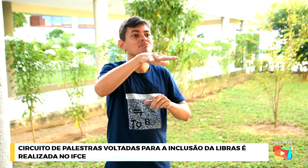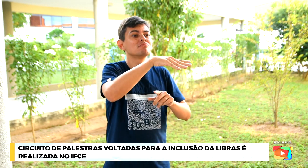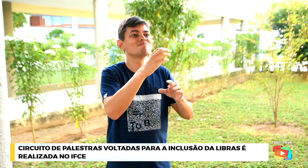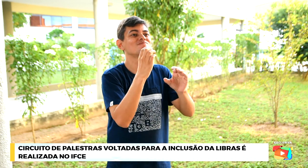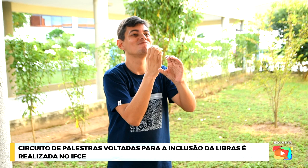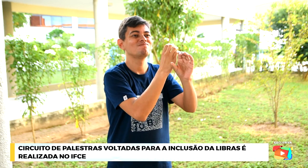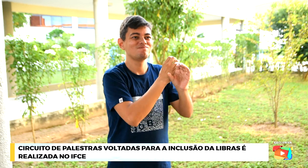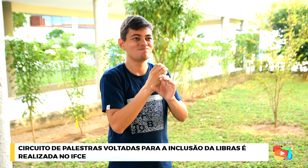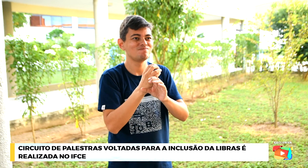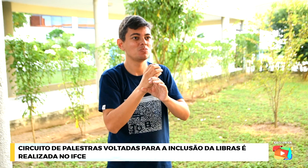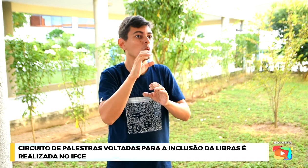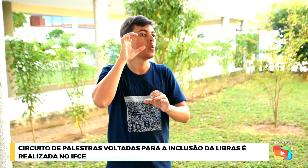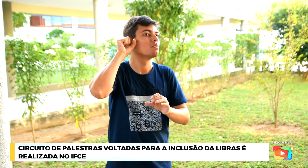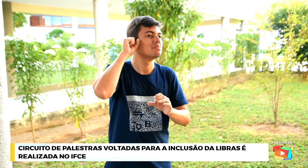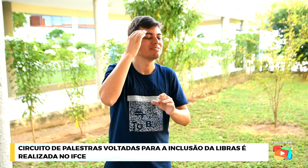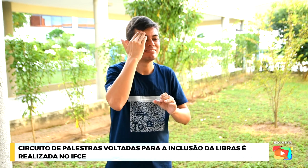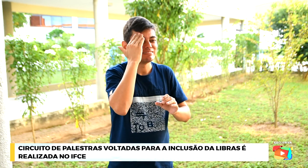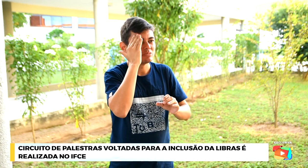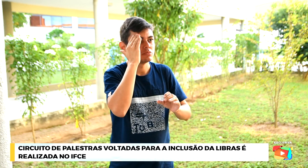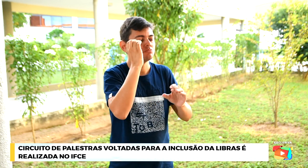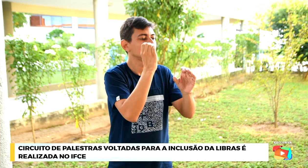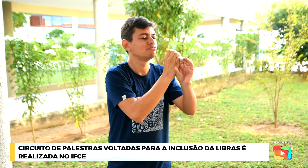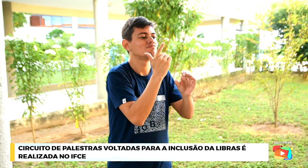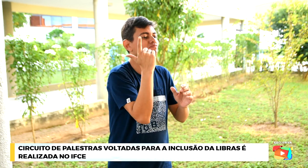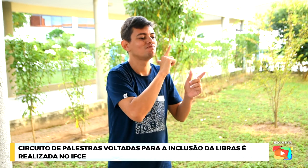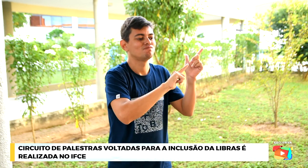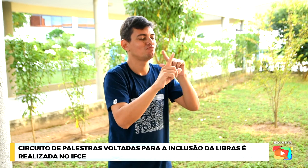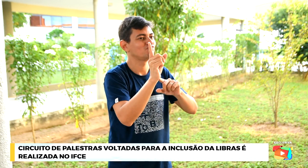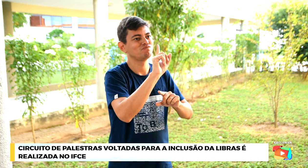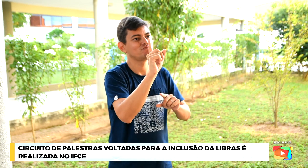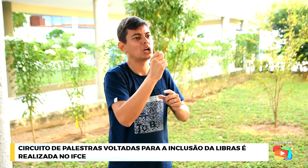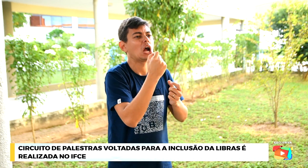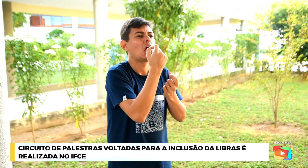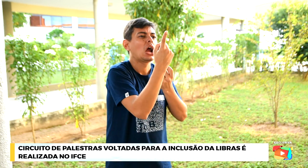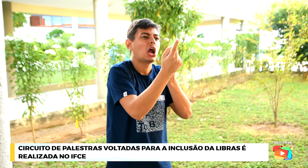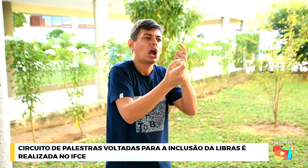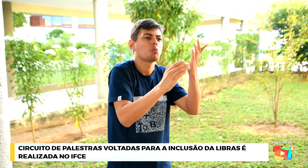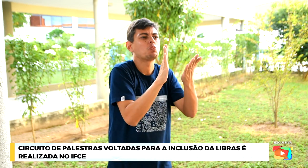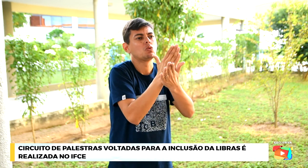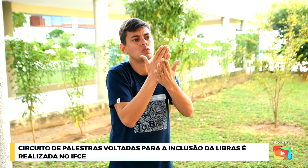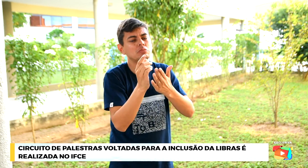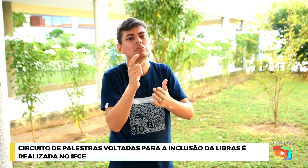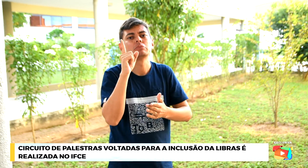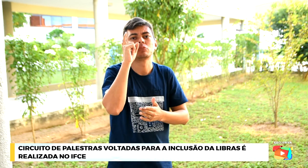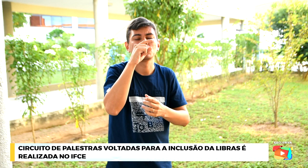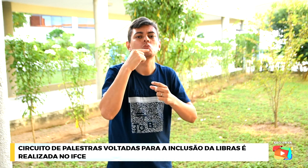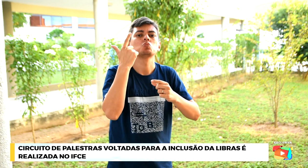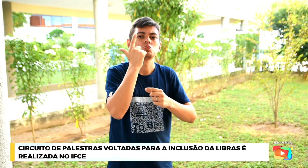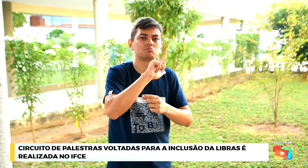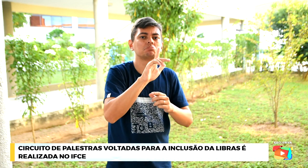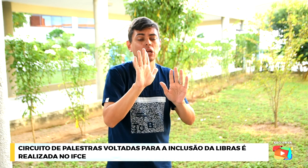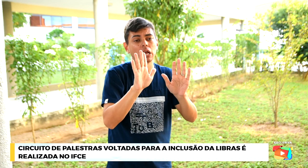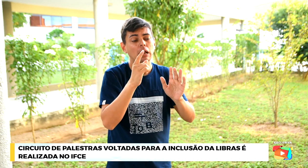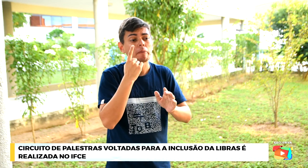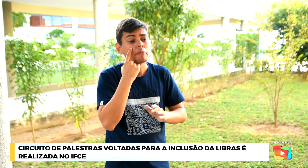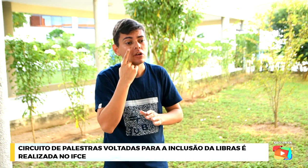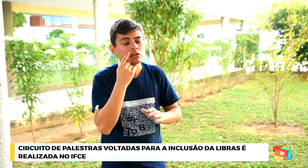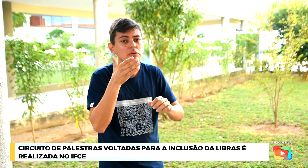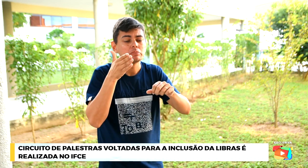dificuldade com essa falta de comunicação, com essa falta de interação e raramente